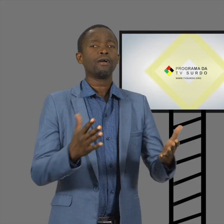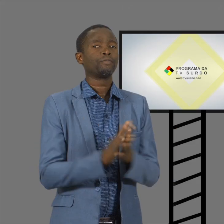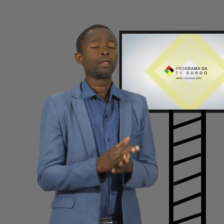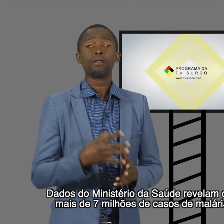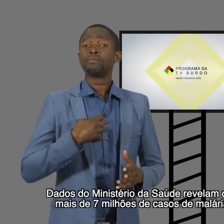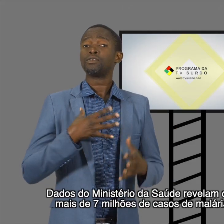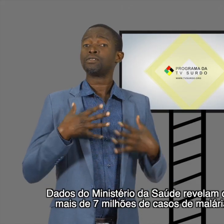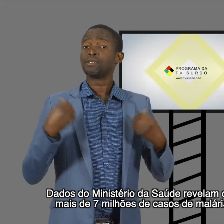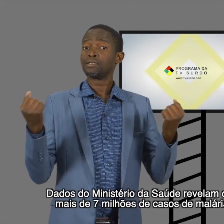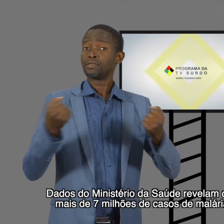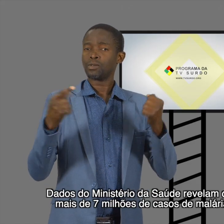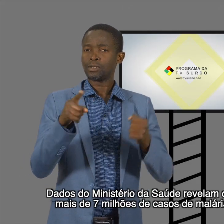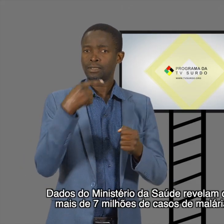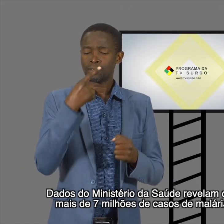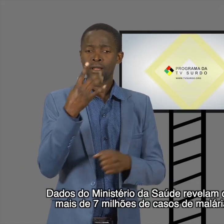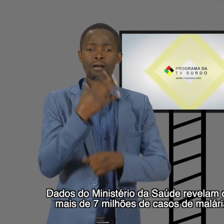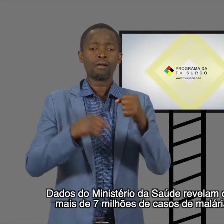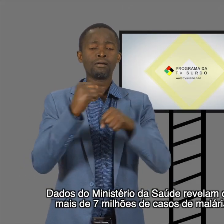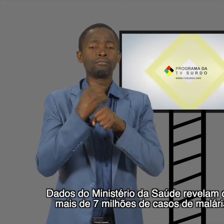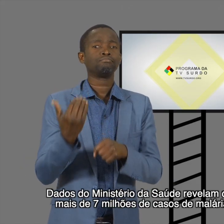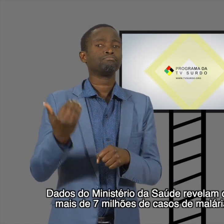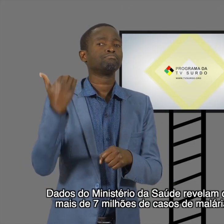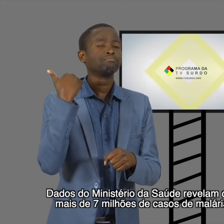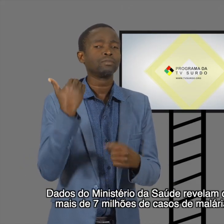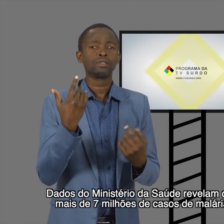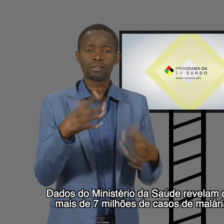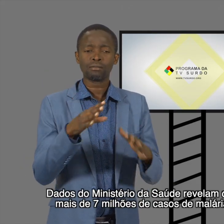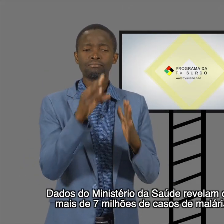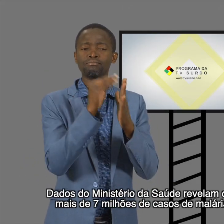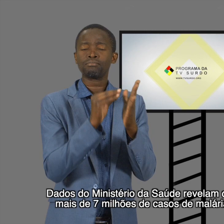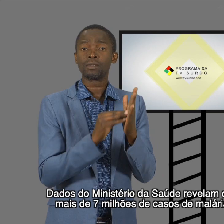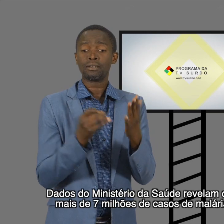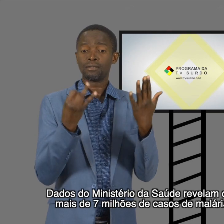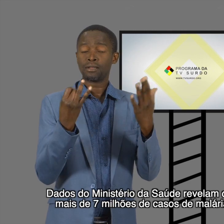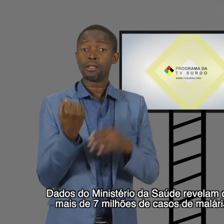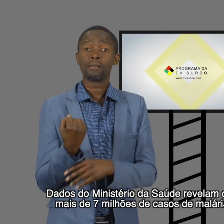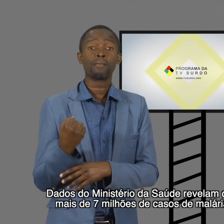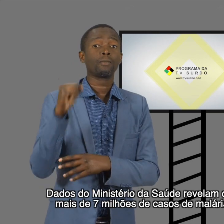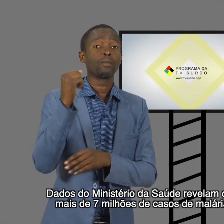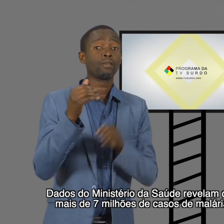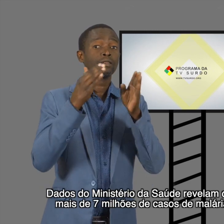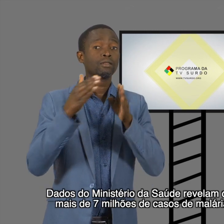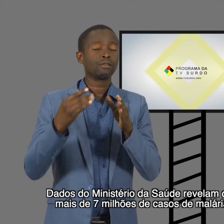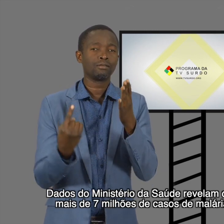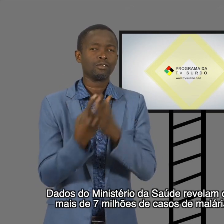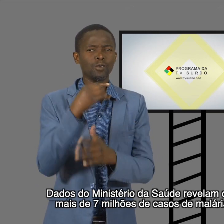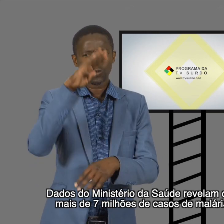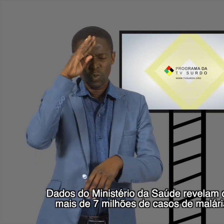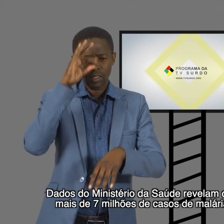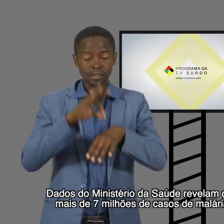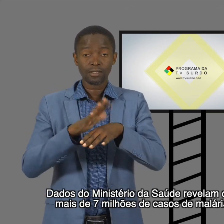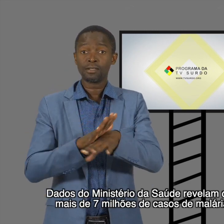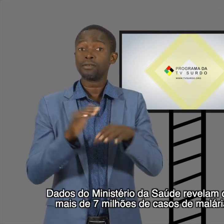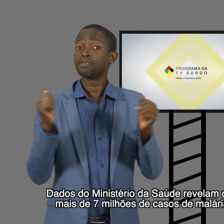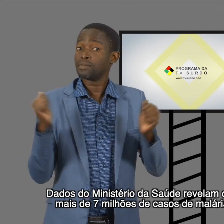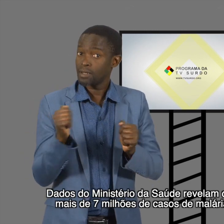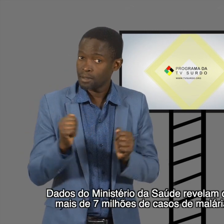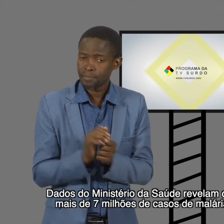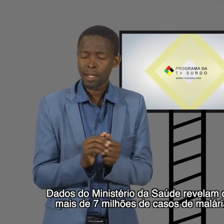Dados do Ministério da Saúde revelam que o país diagnosticou mais de 7 milhões de casos de malária só no ano